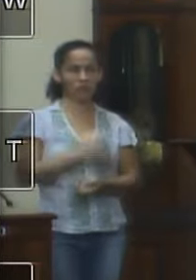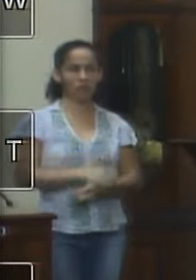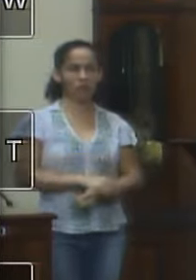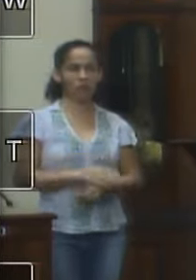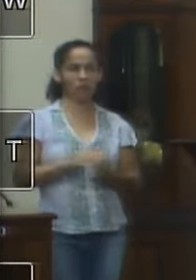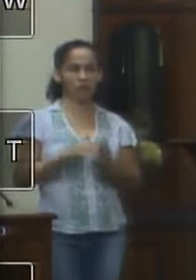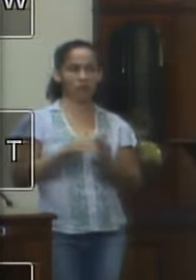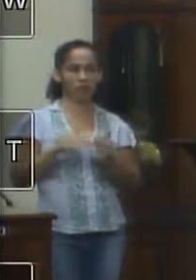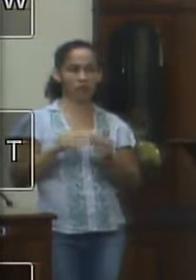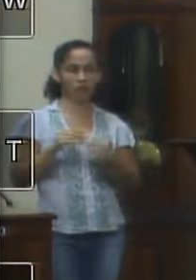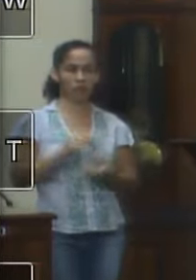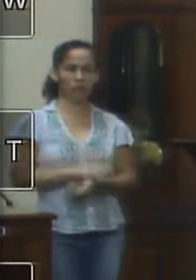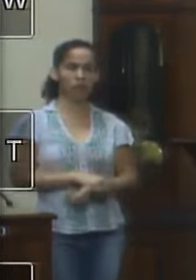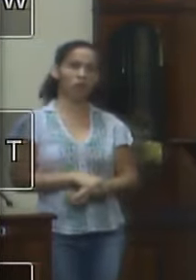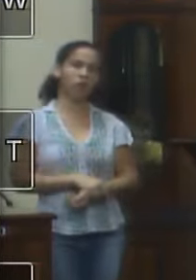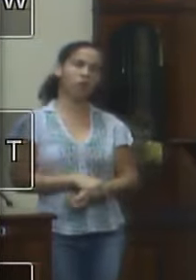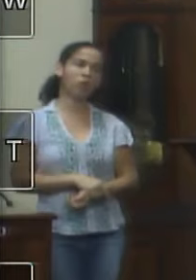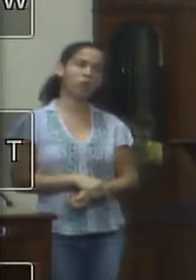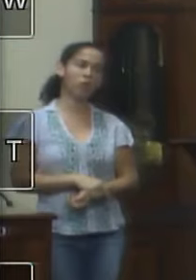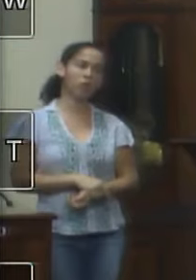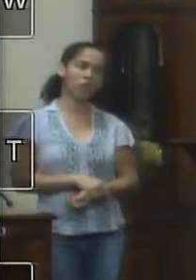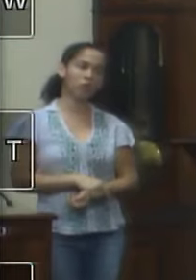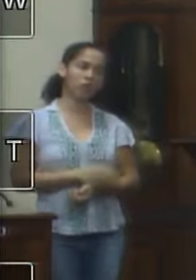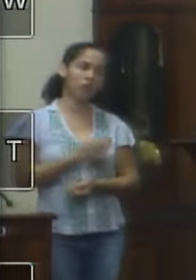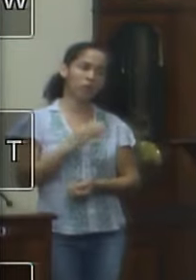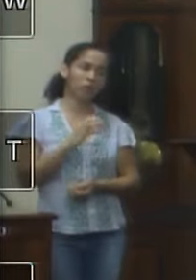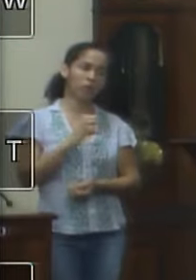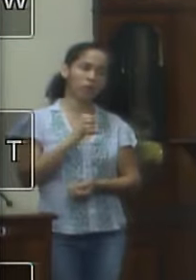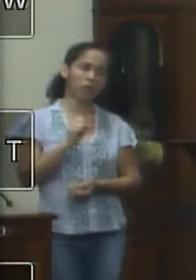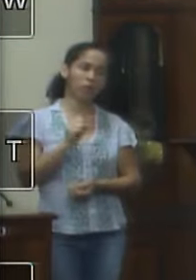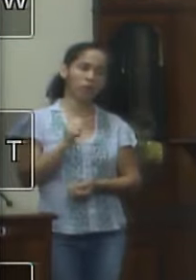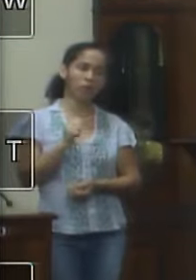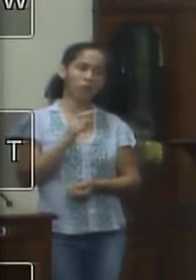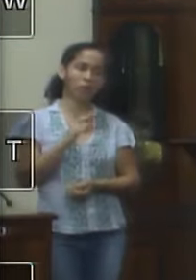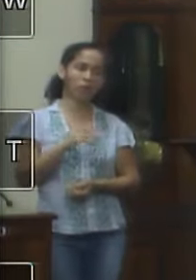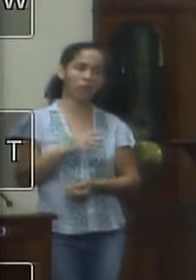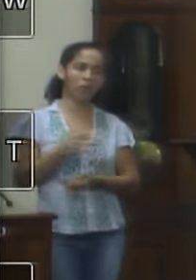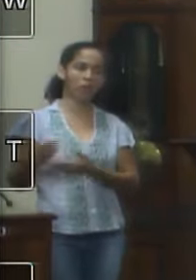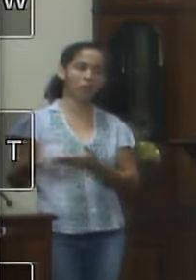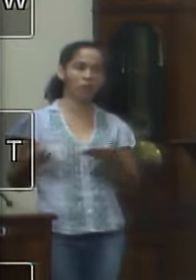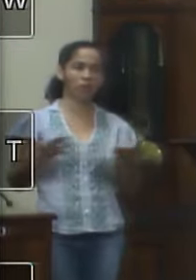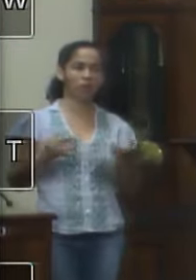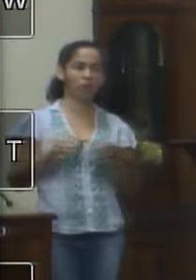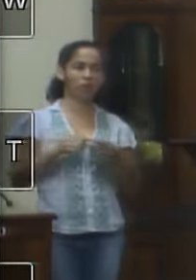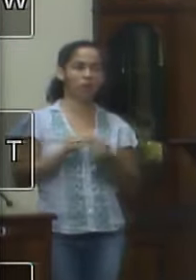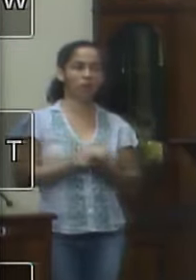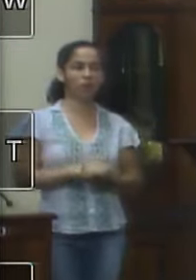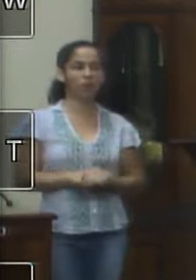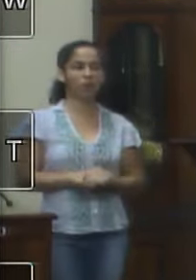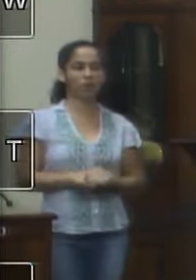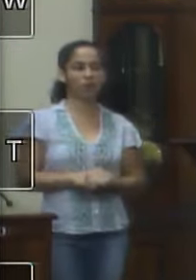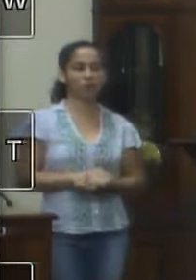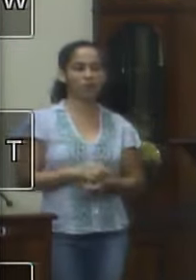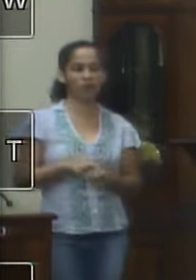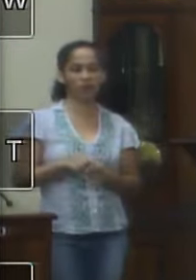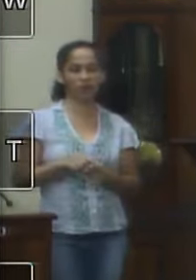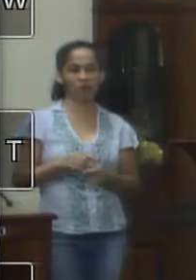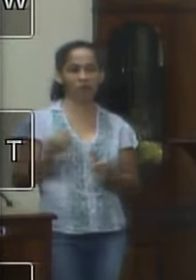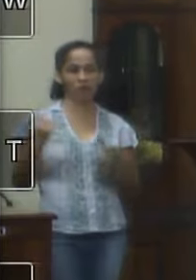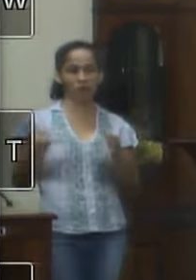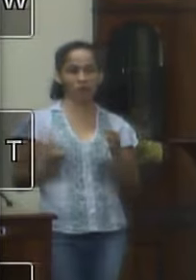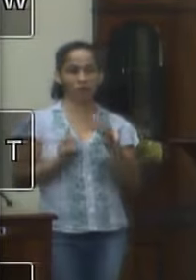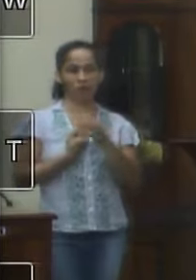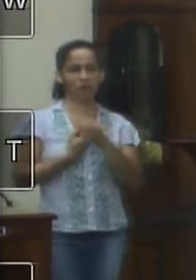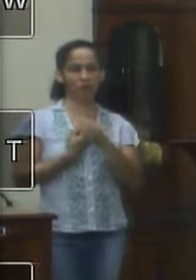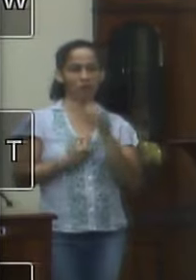ao acho que é o César né convocando ele aqui para vir usar a